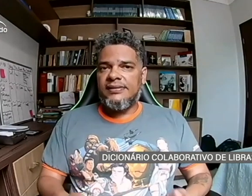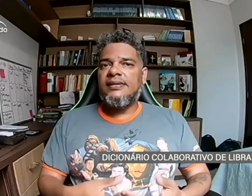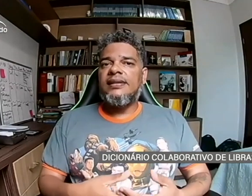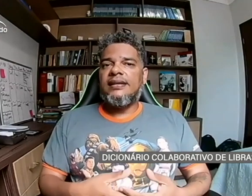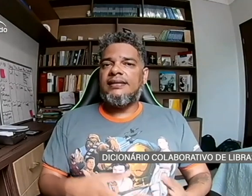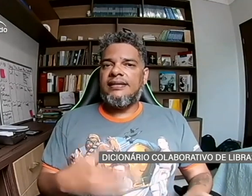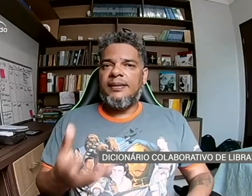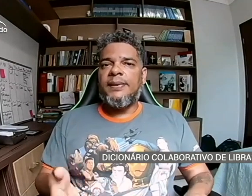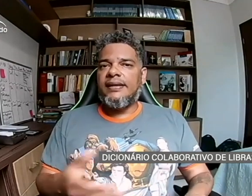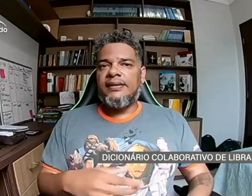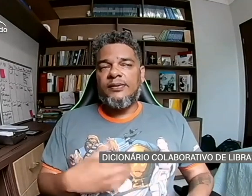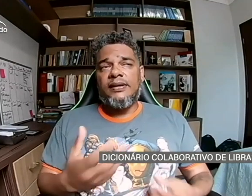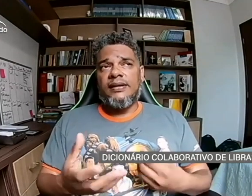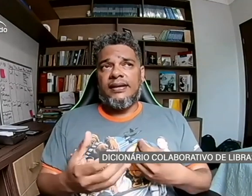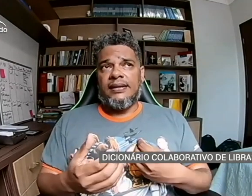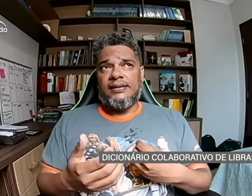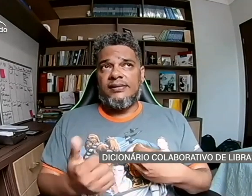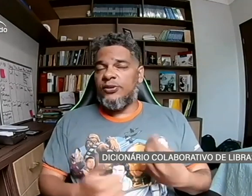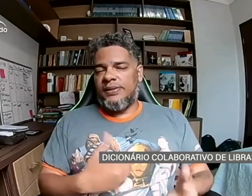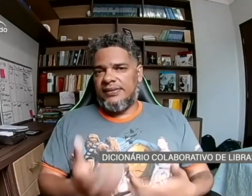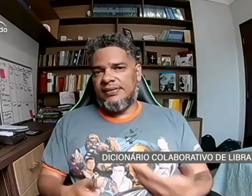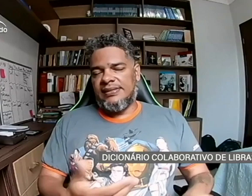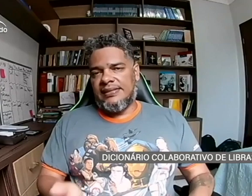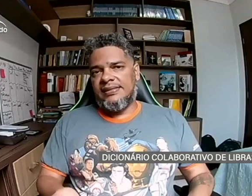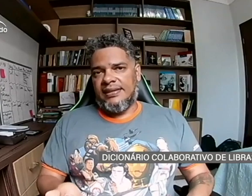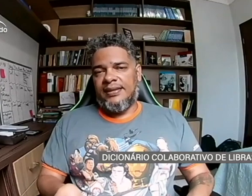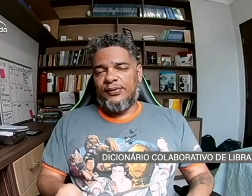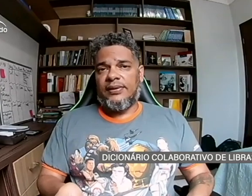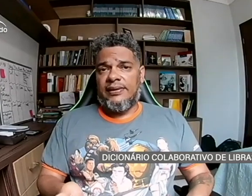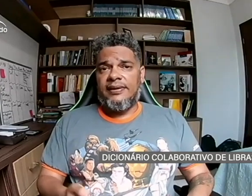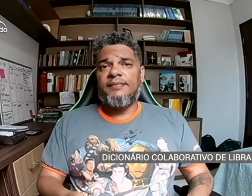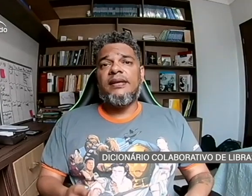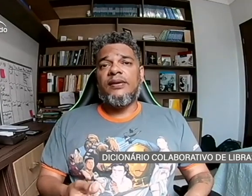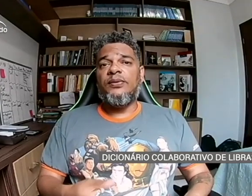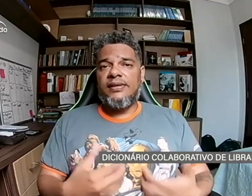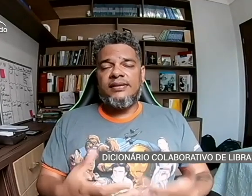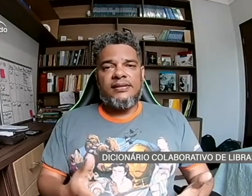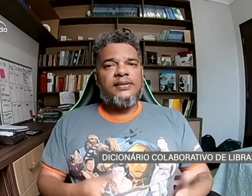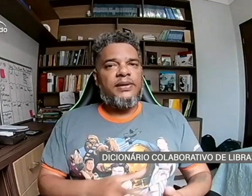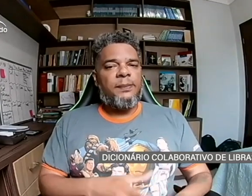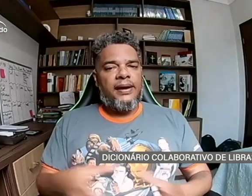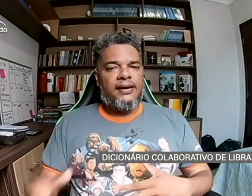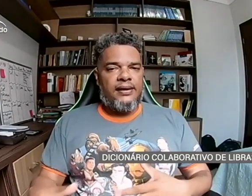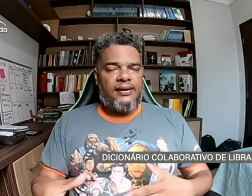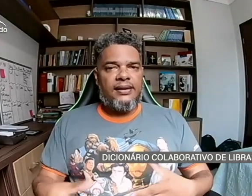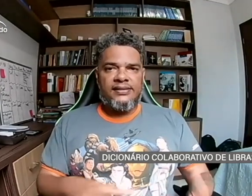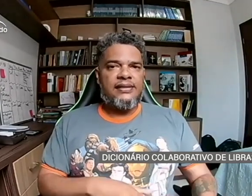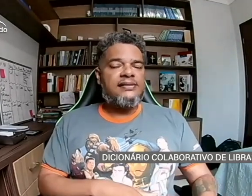entender bem. Então, se eu comecesse a sinalizar aqui e falar, com certeza eu ia pecar na sinalização.